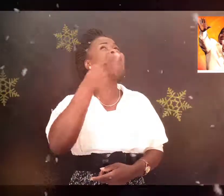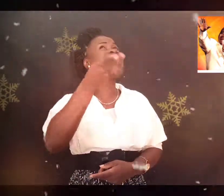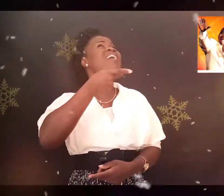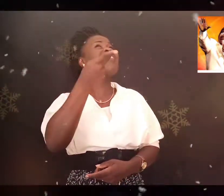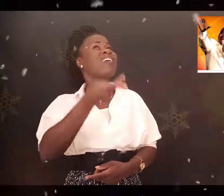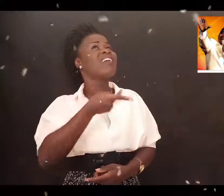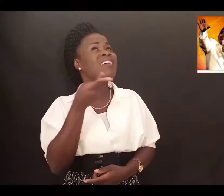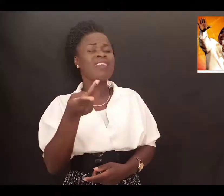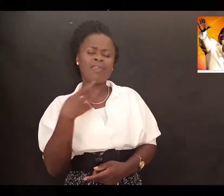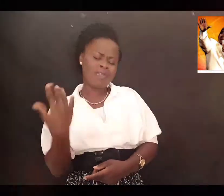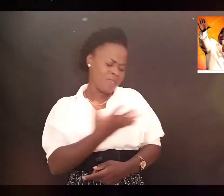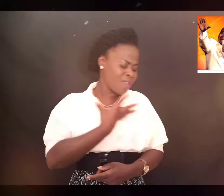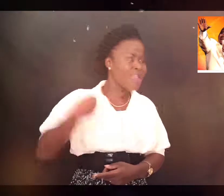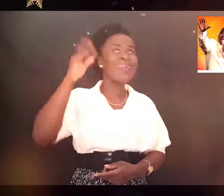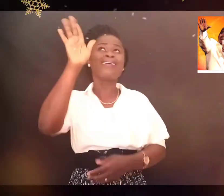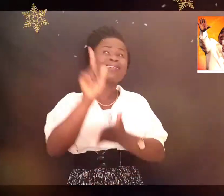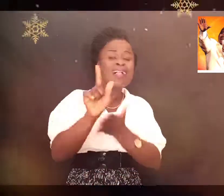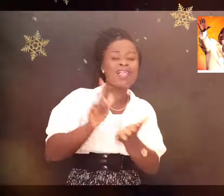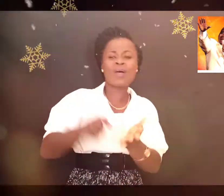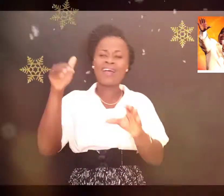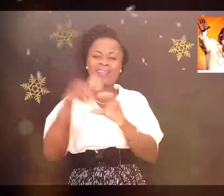Et ta vie